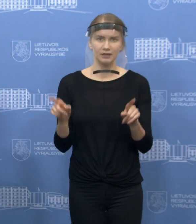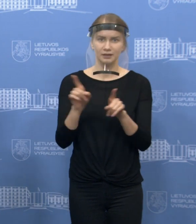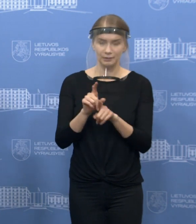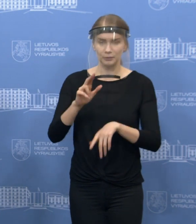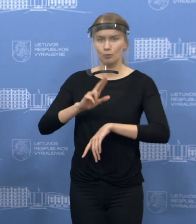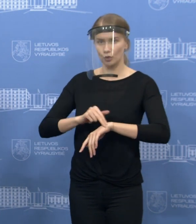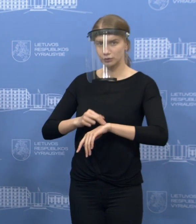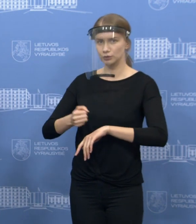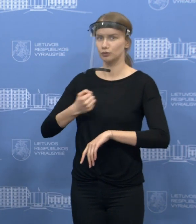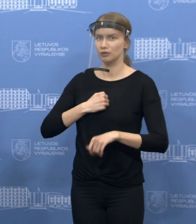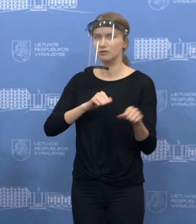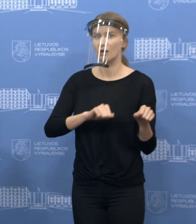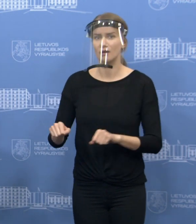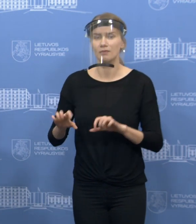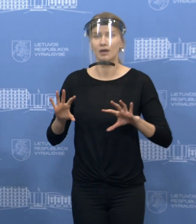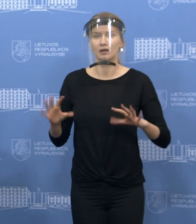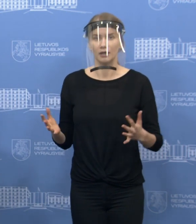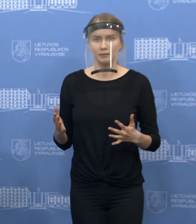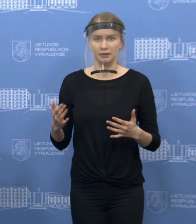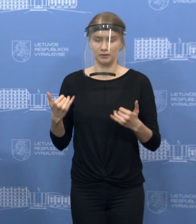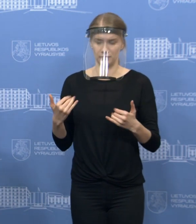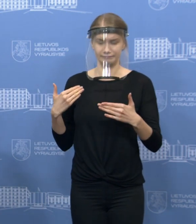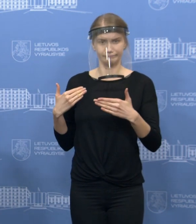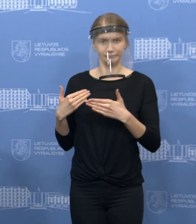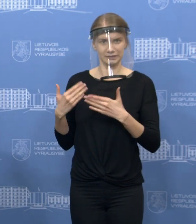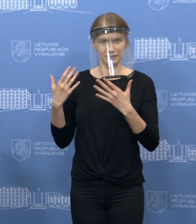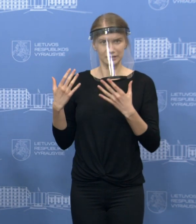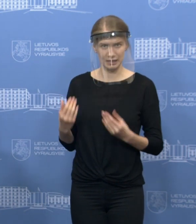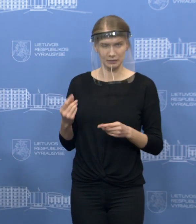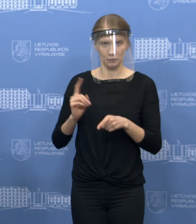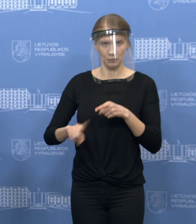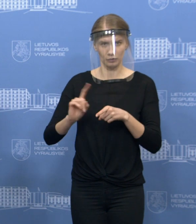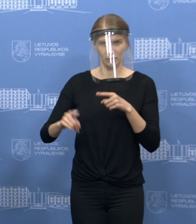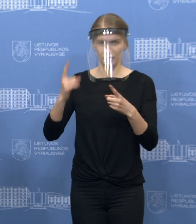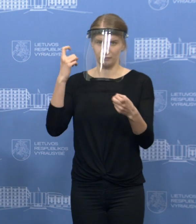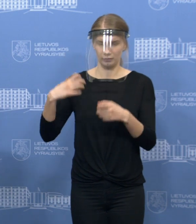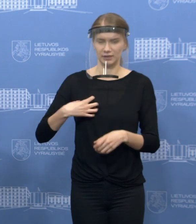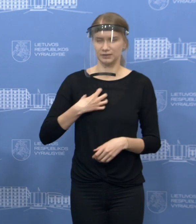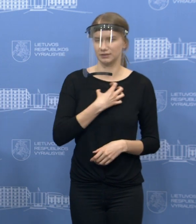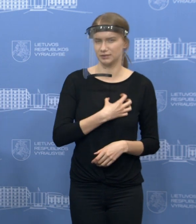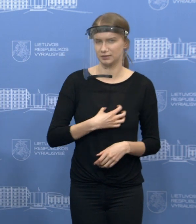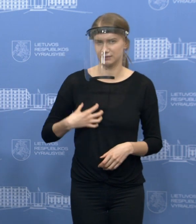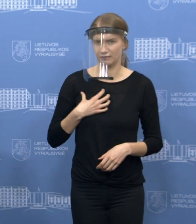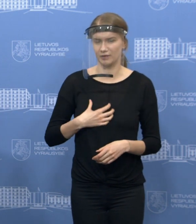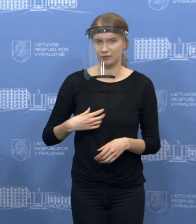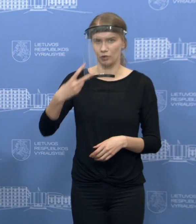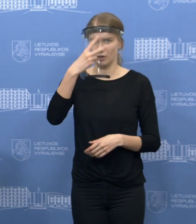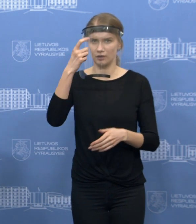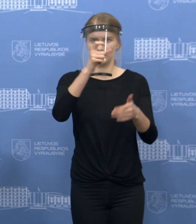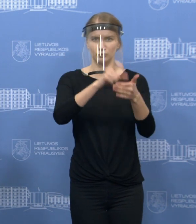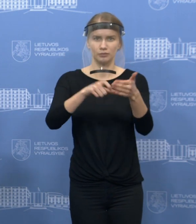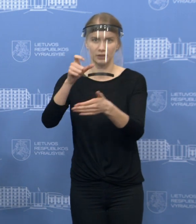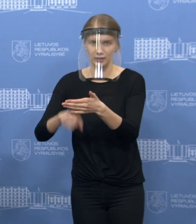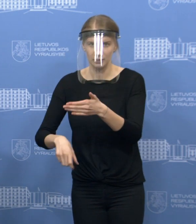platinti, išplatinti artimiausiomis dienomis, tam tikras aktualės informacijas Lietuvos piliečiams dėl